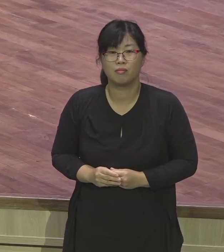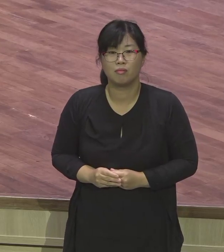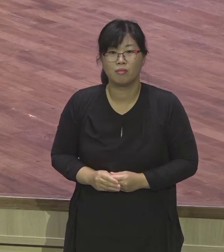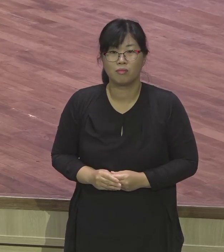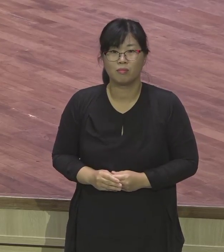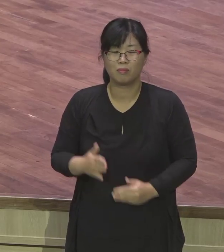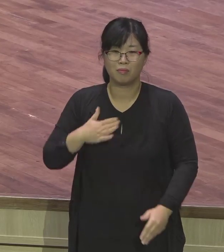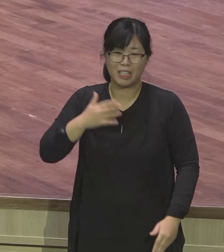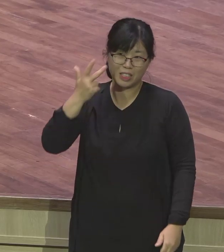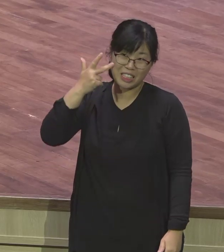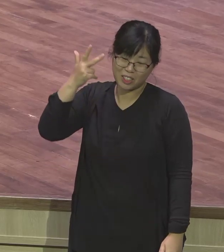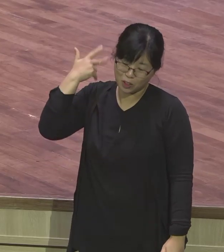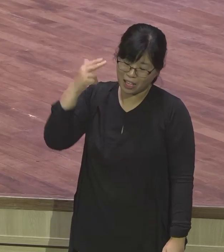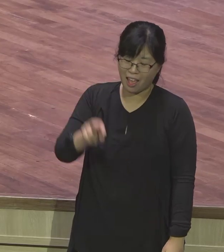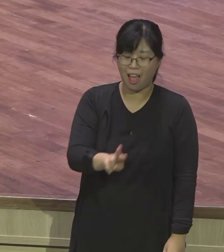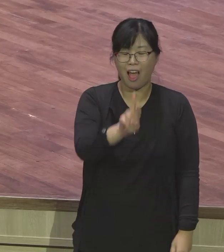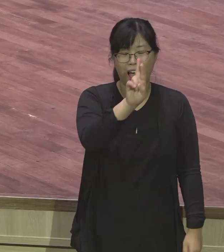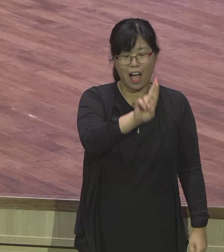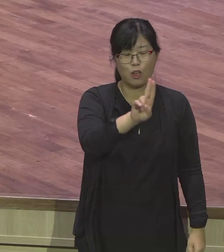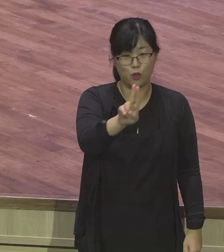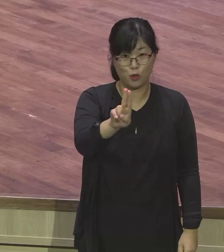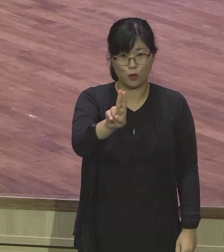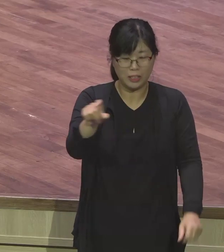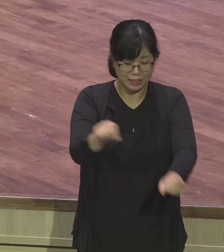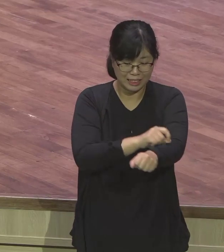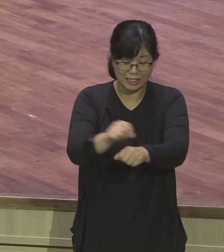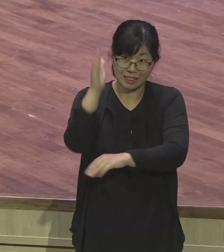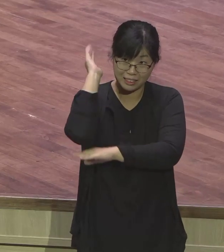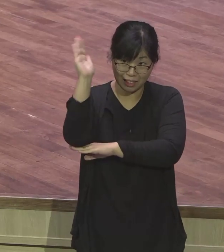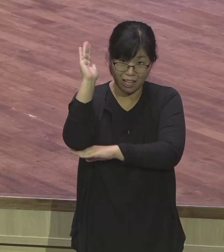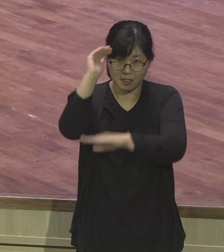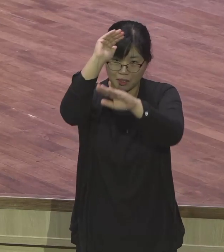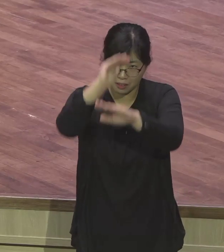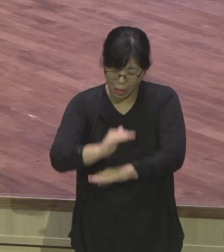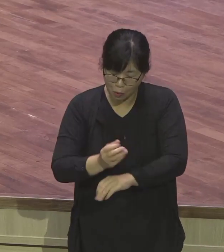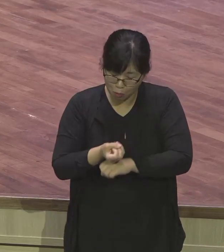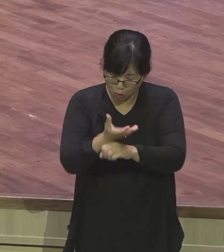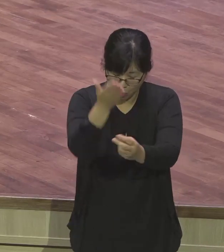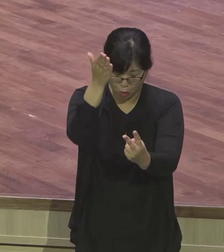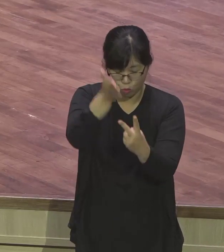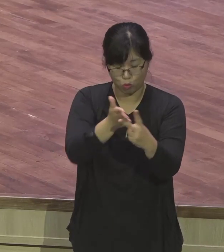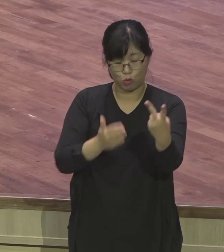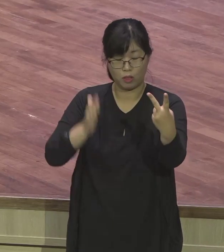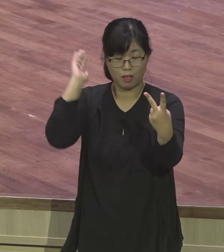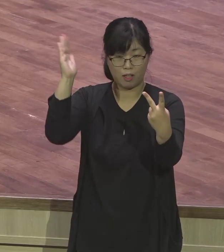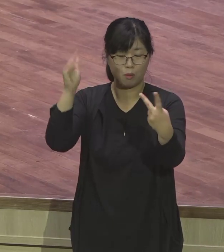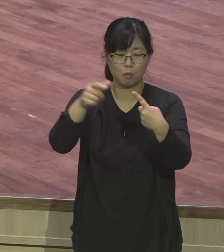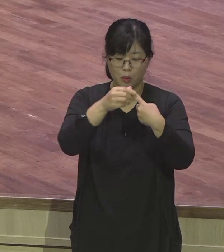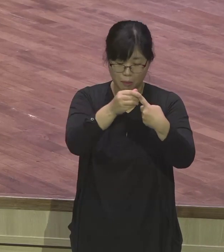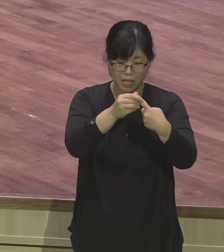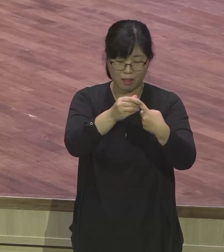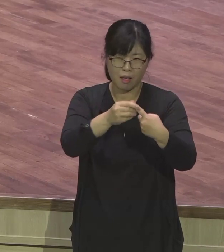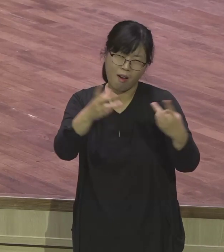크리스도 예수의 마음인데 절대 순종, 절대 헌신, 절대 행복입니다. 2강은 생명운동의